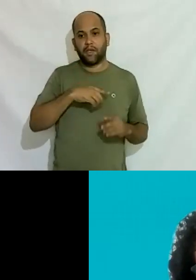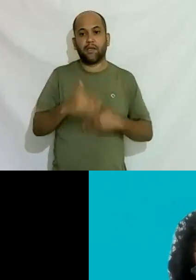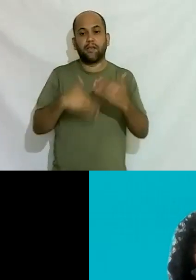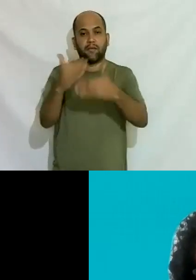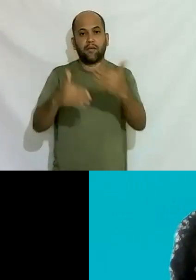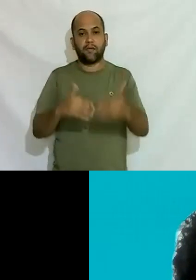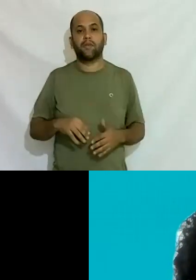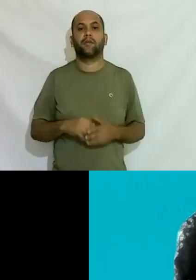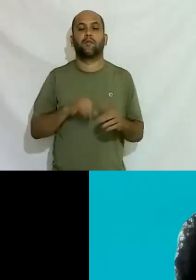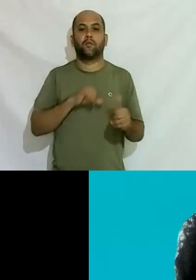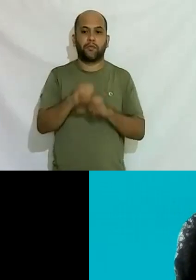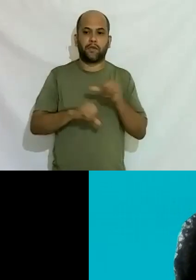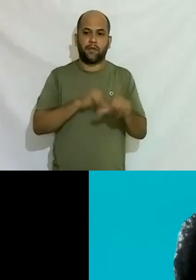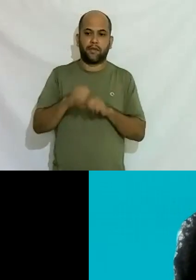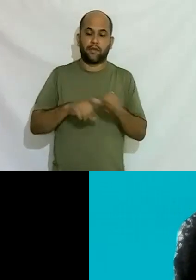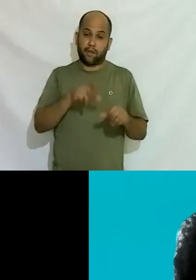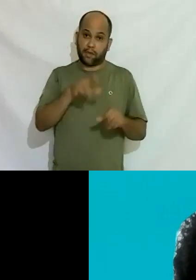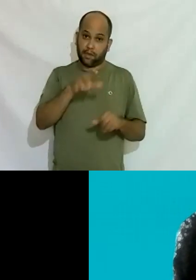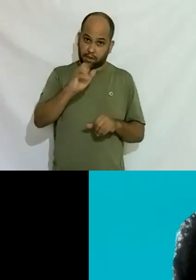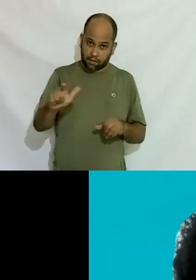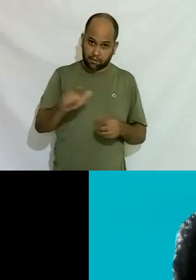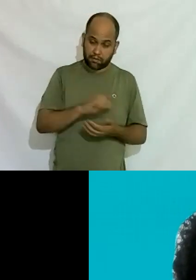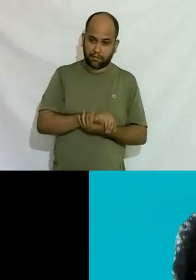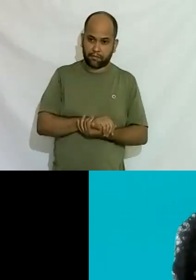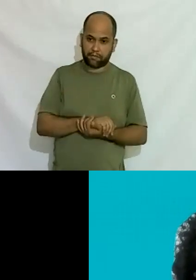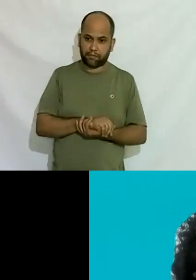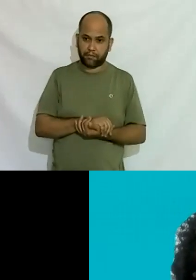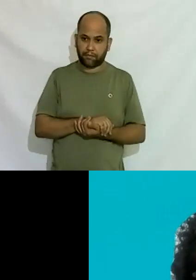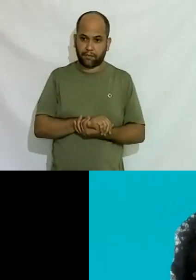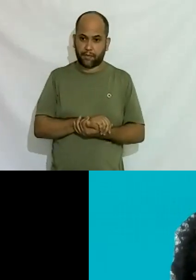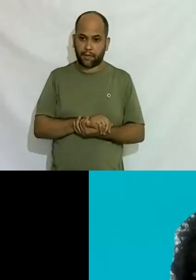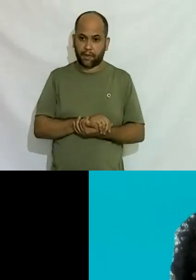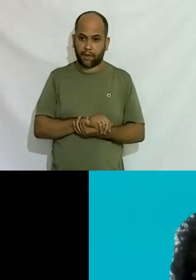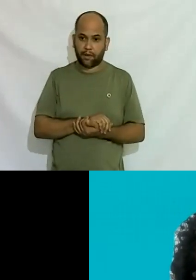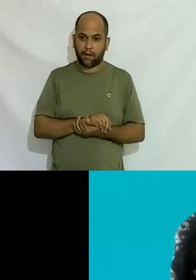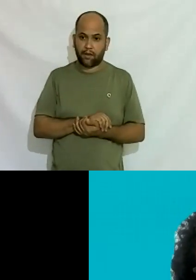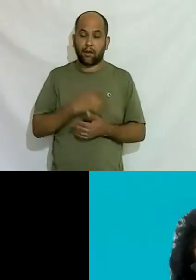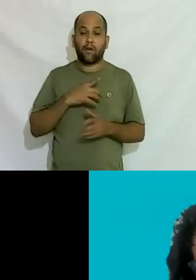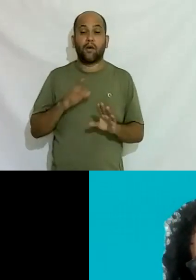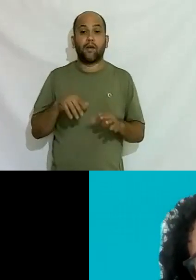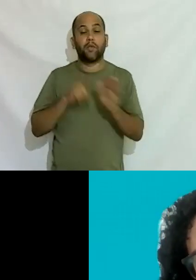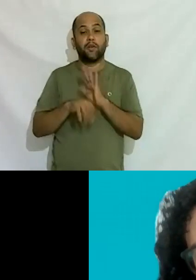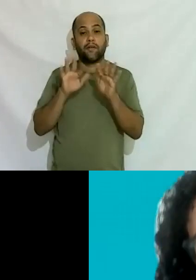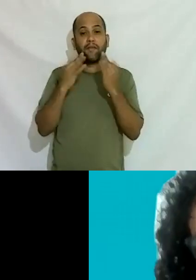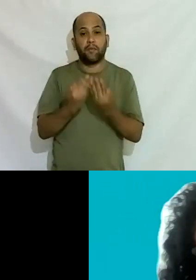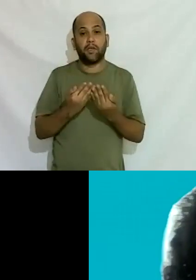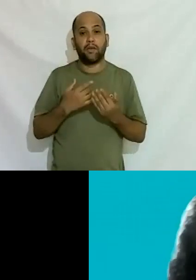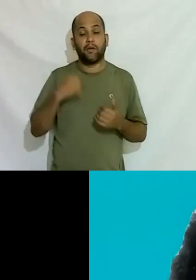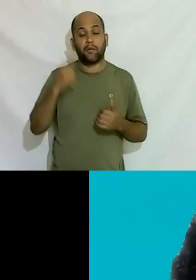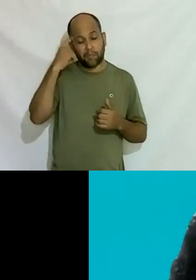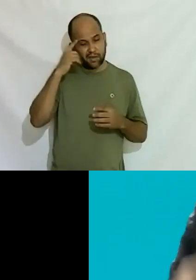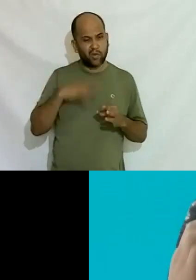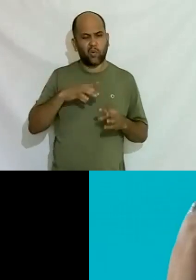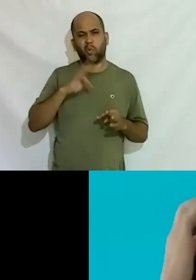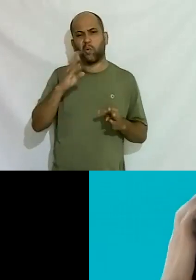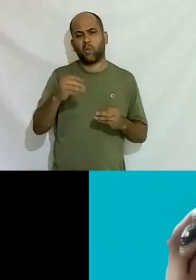modificações reais quanto à pergunta das famílias eu acho que tem um pouco de tudo eu